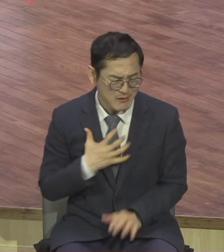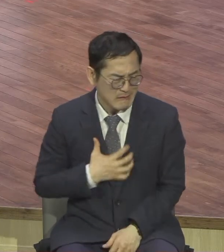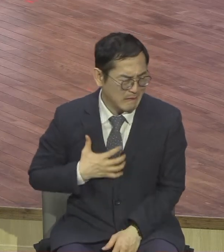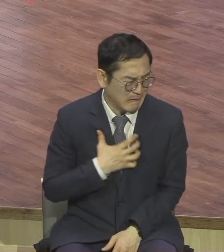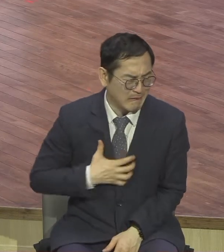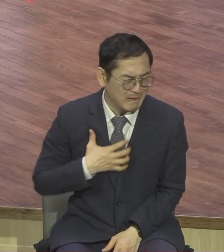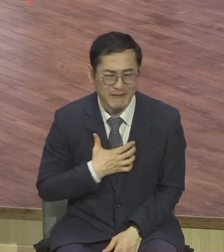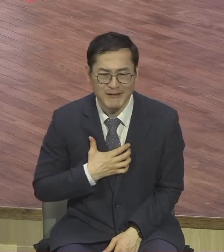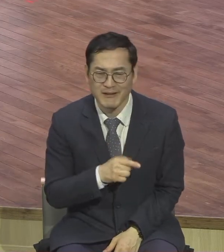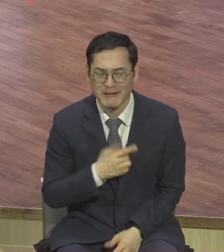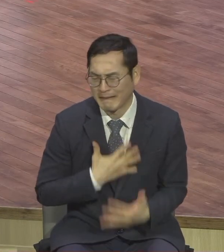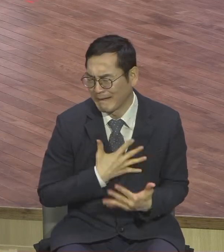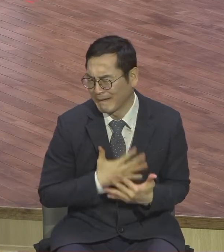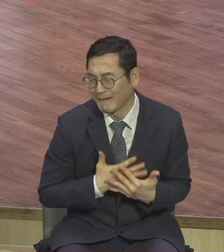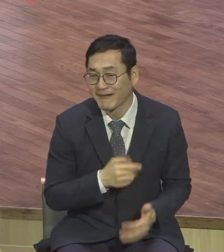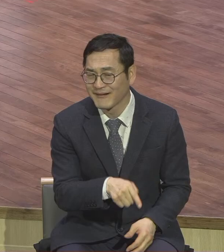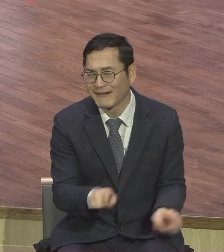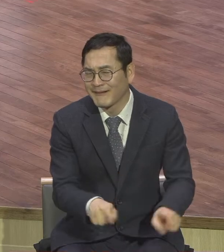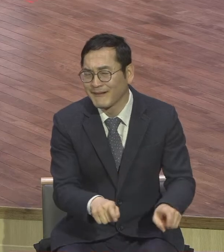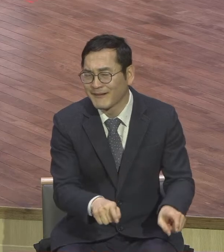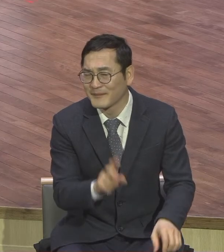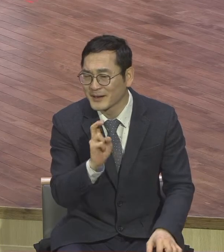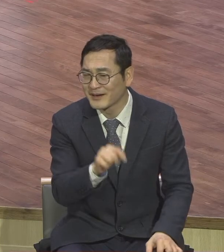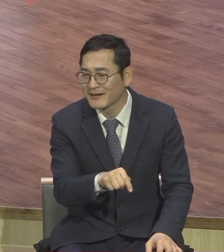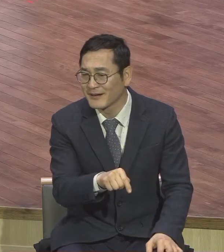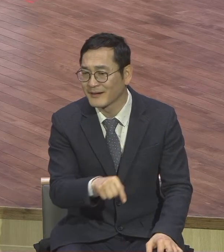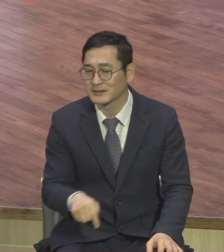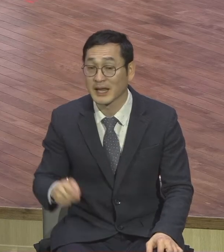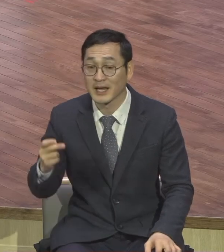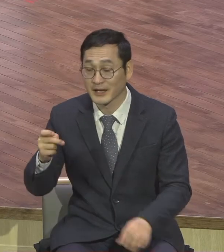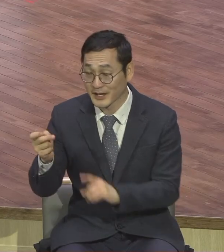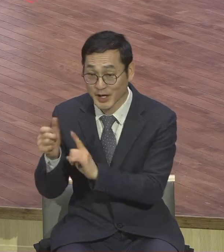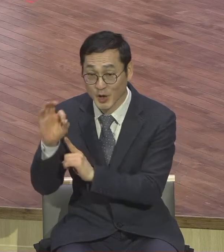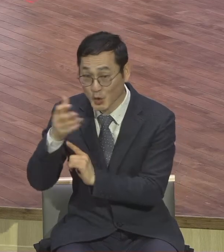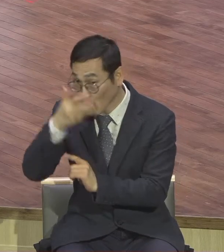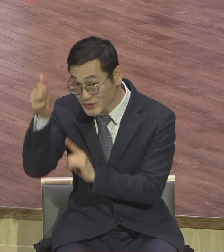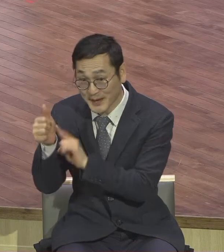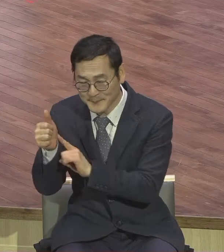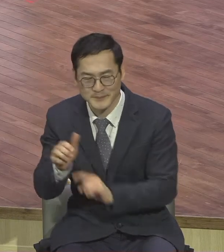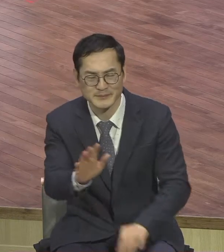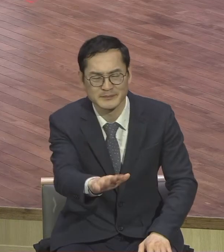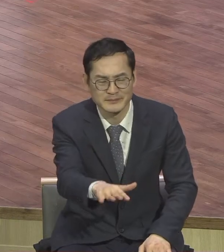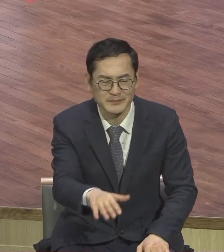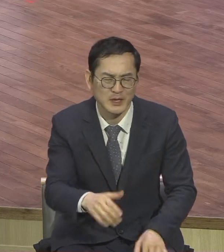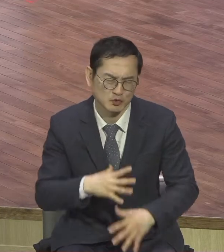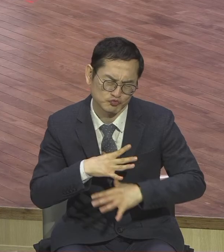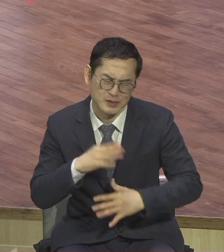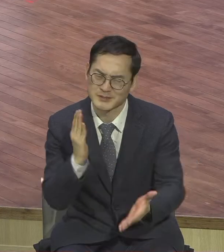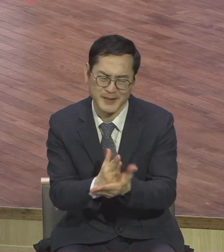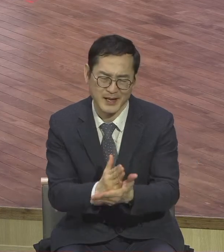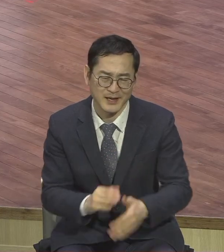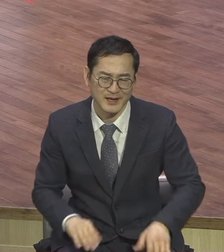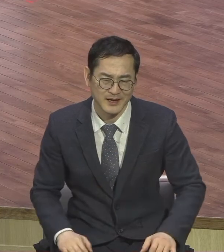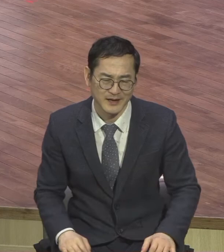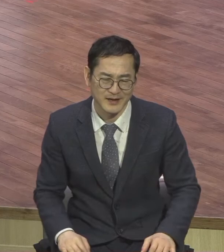이야기합니다 두려워하지 마소서 내가 하나님을 대신하리까 당신들은 나를 해야려